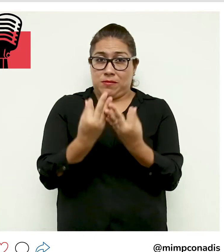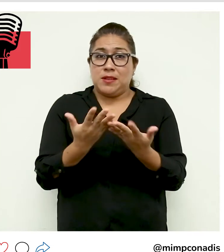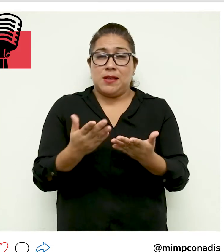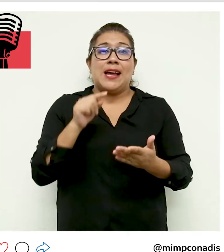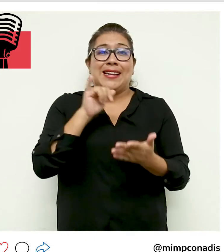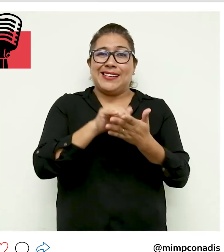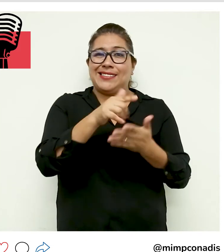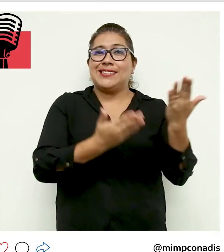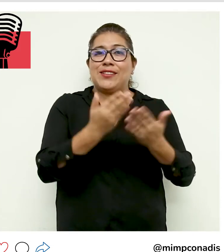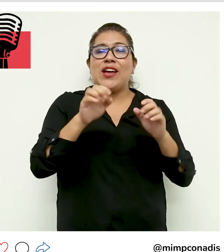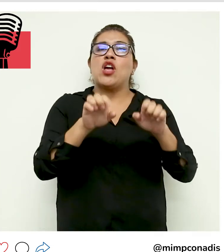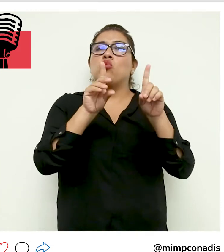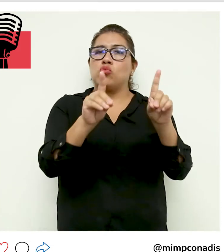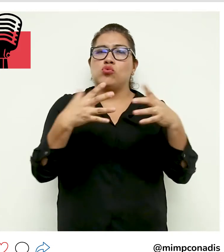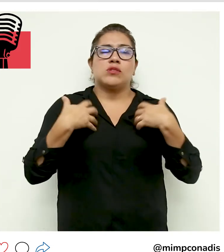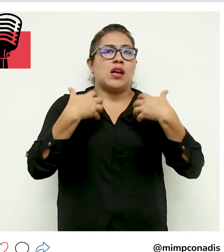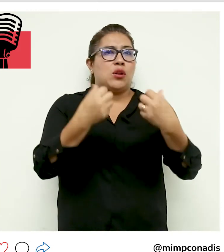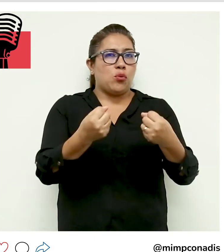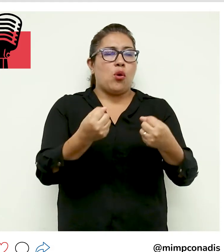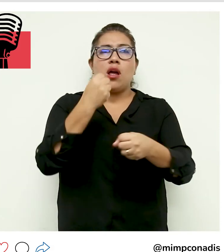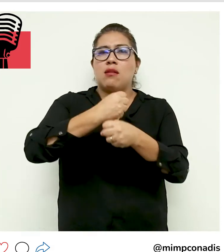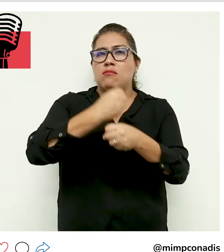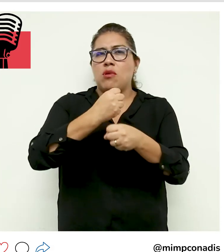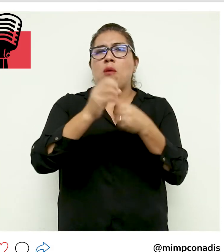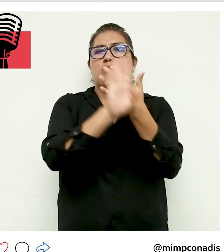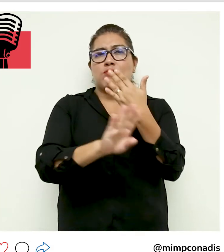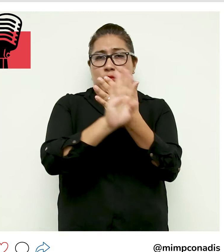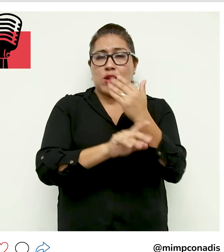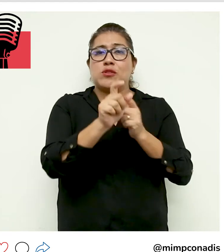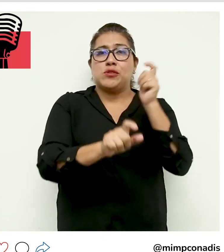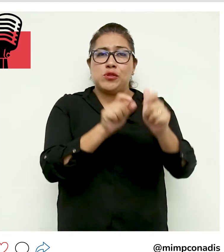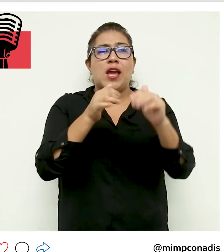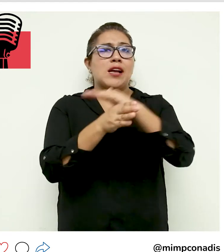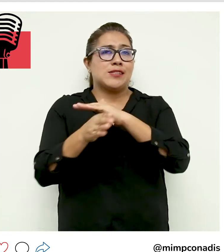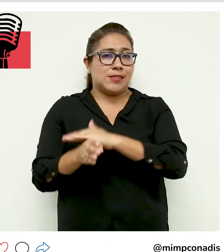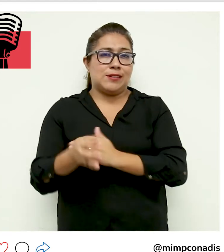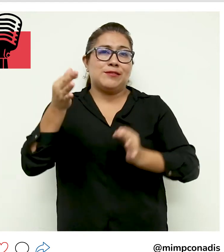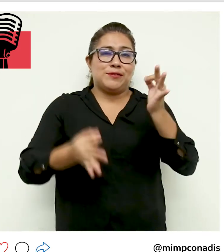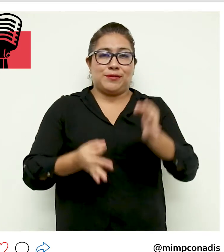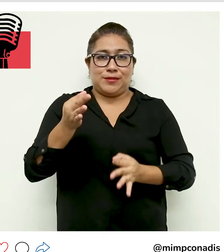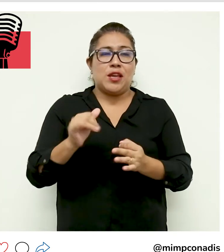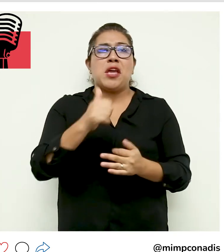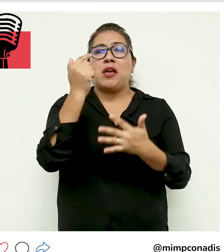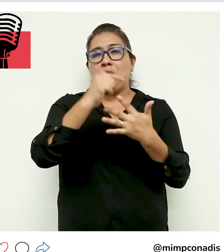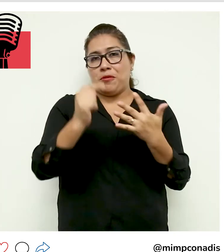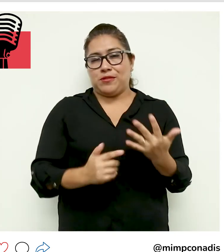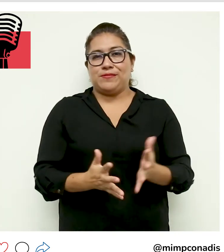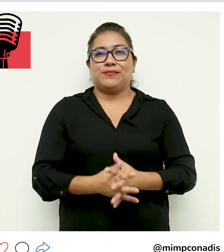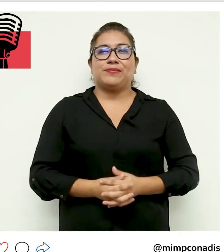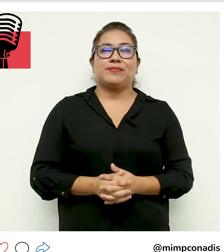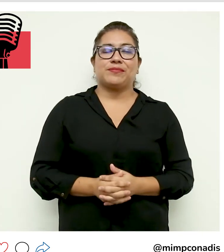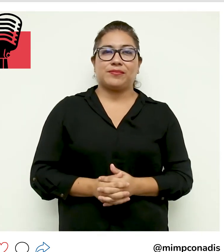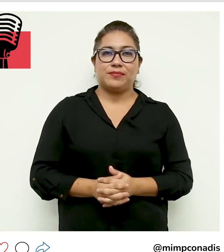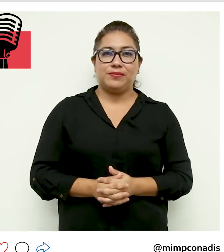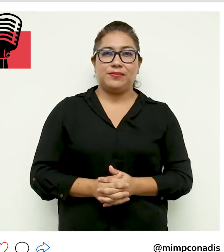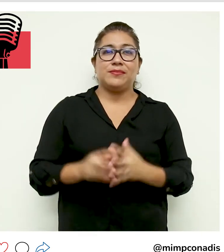y sus familias a servicios de educación, salud, empleo, protección social, acceso a la justicia, entre otros.